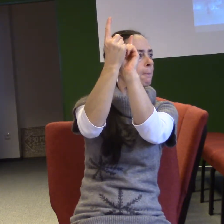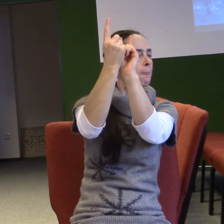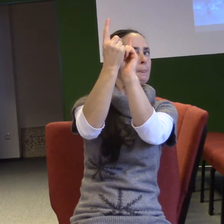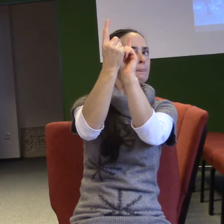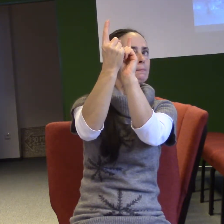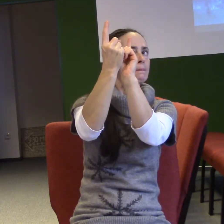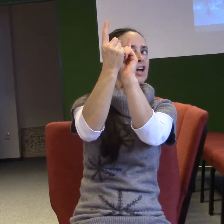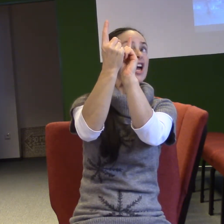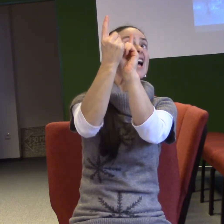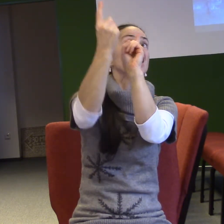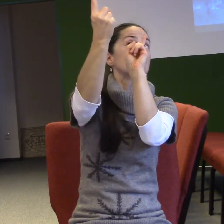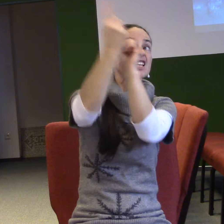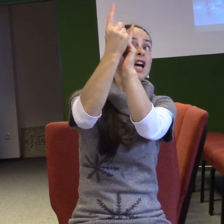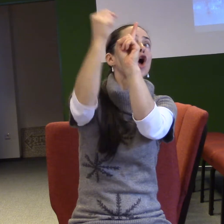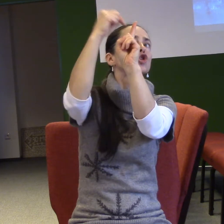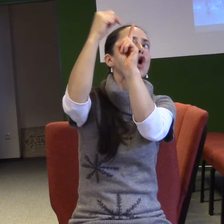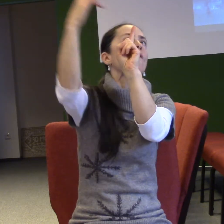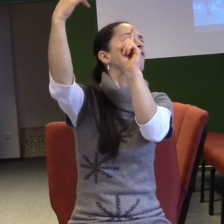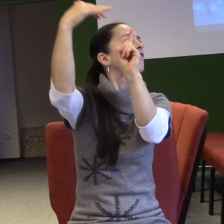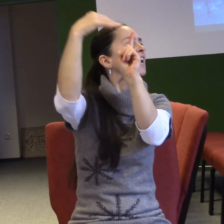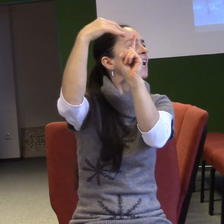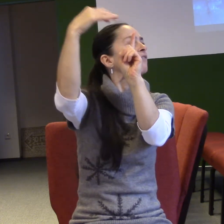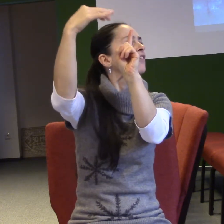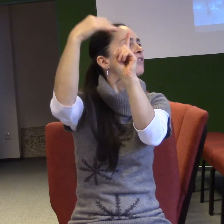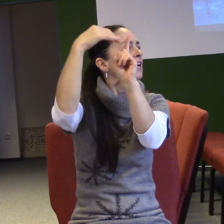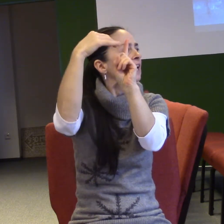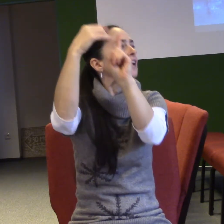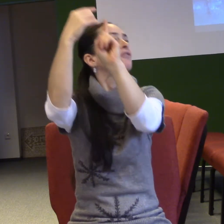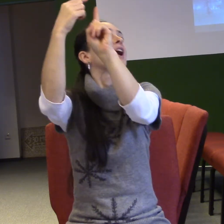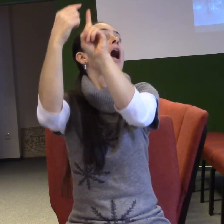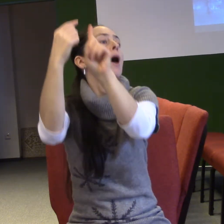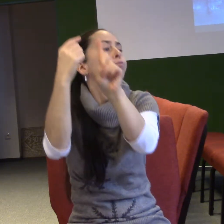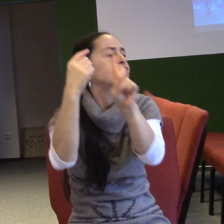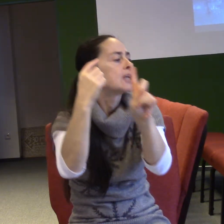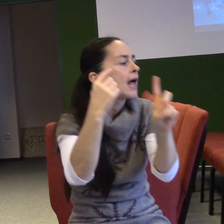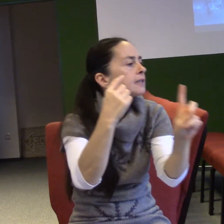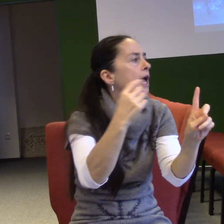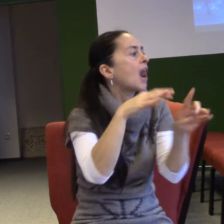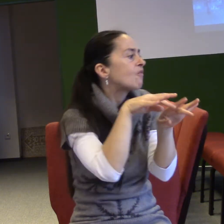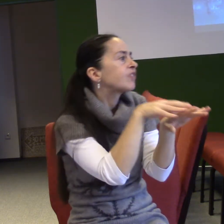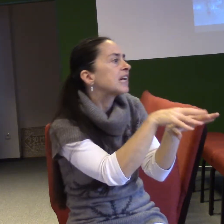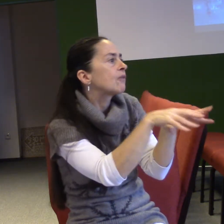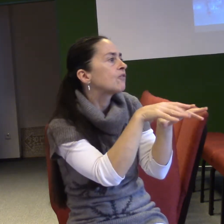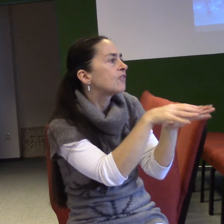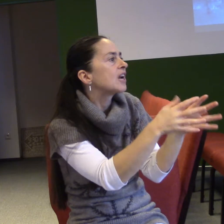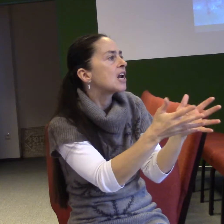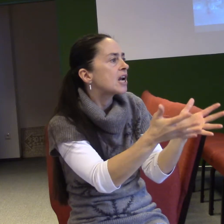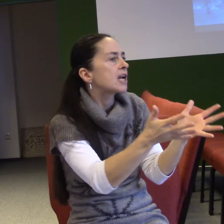k Zachariášovi, tak to vnímal. A to je princip, který prostě funguje. Před kým stáváte, v jaké přítomnosti jste,